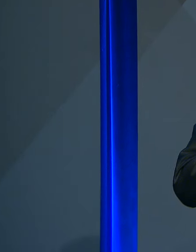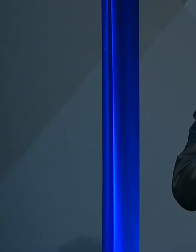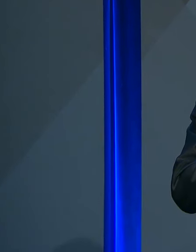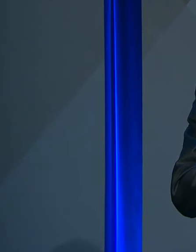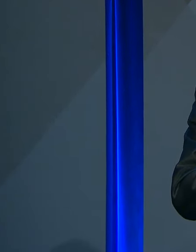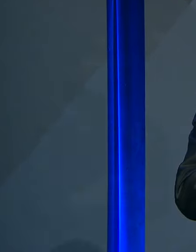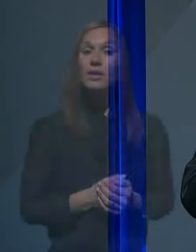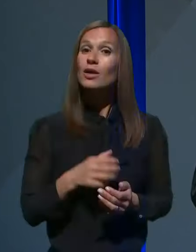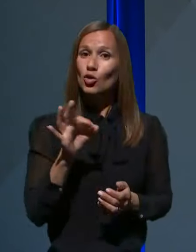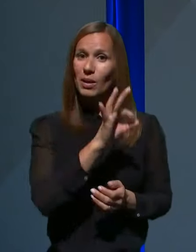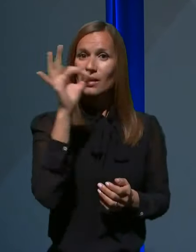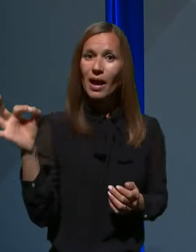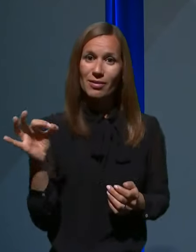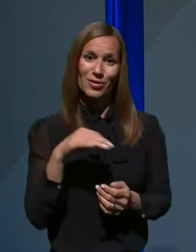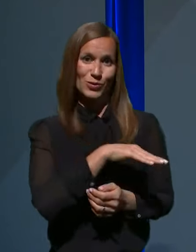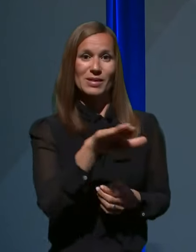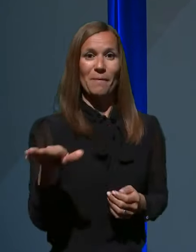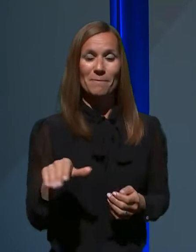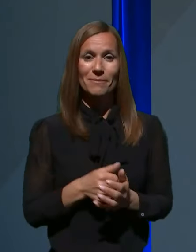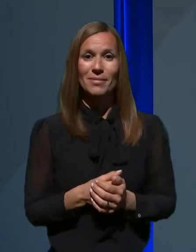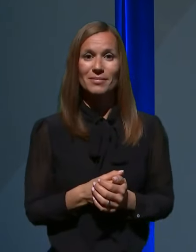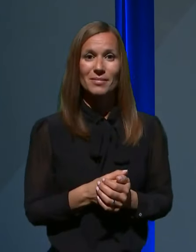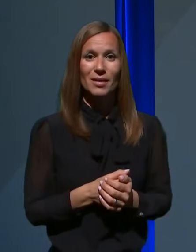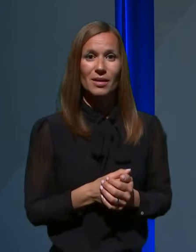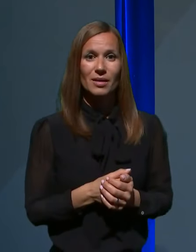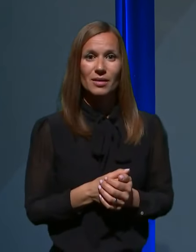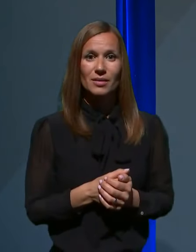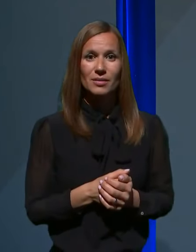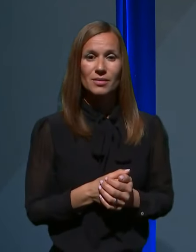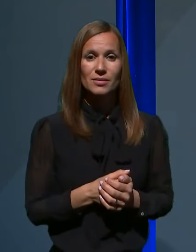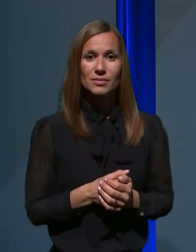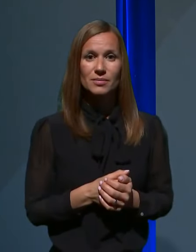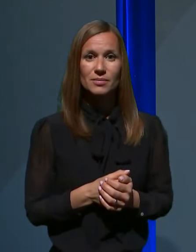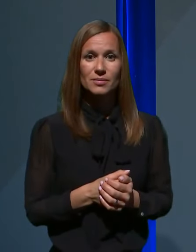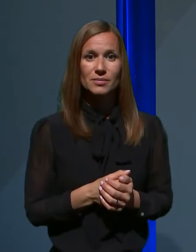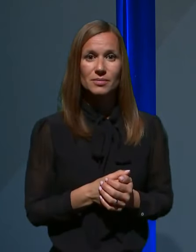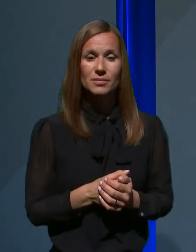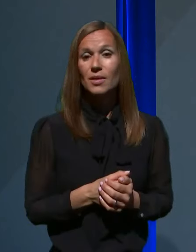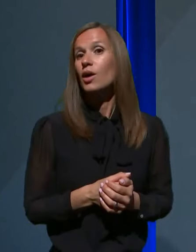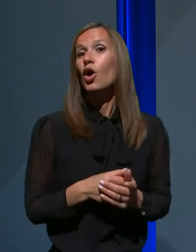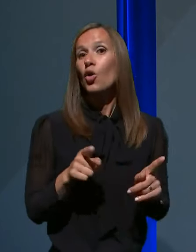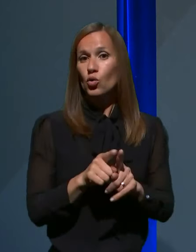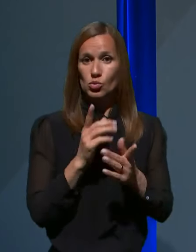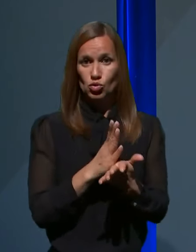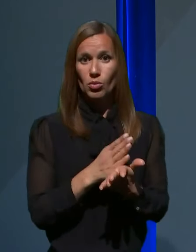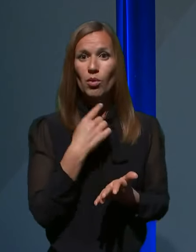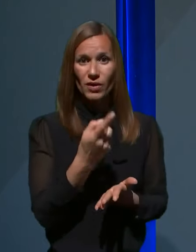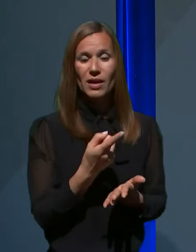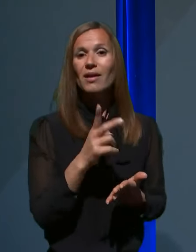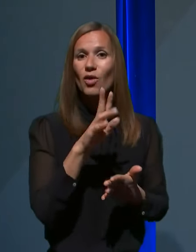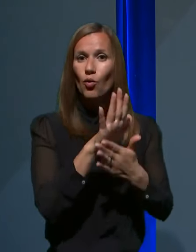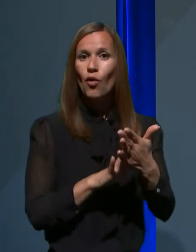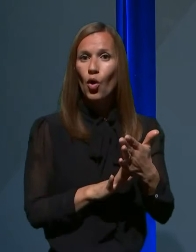Dobar dan vsem. Torej, kot je bilo rečeno v uvodu, zdaj,